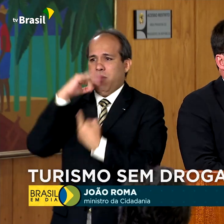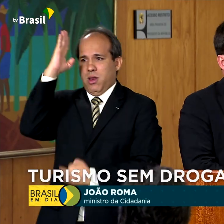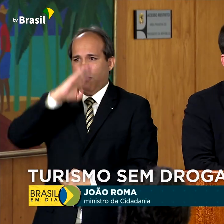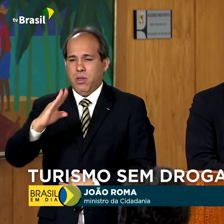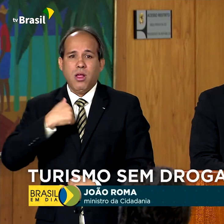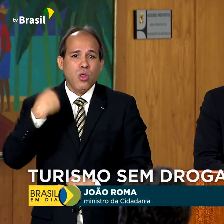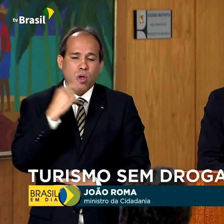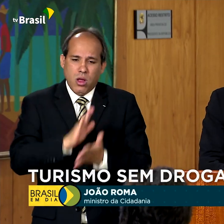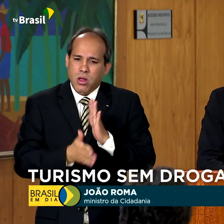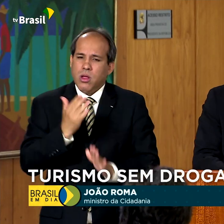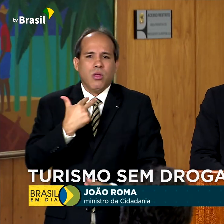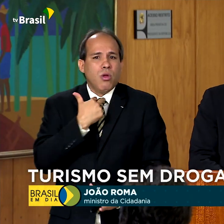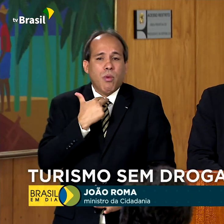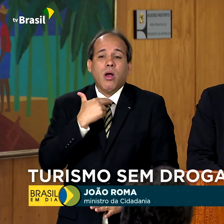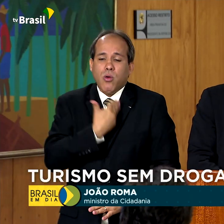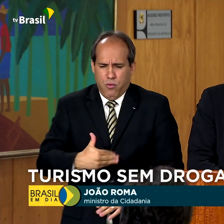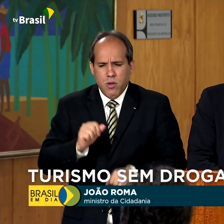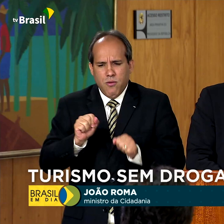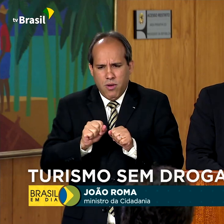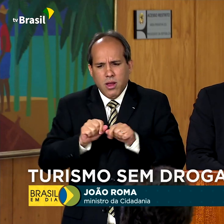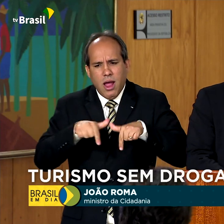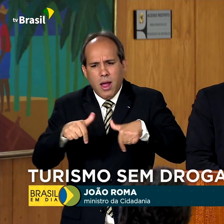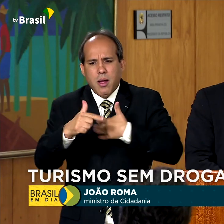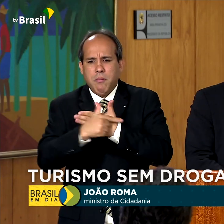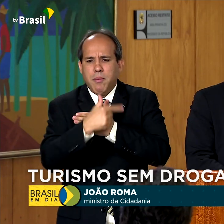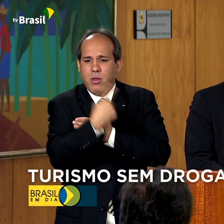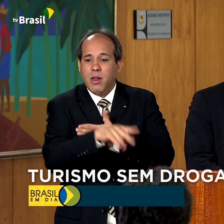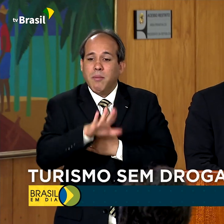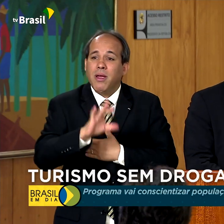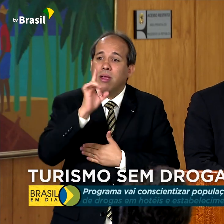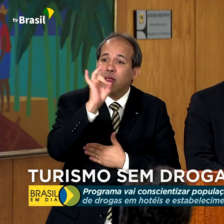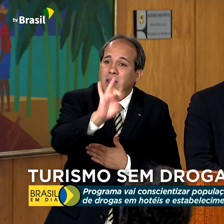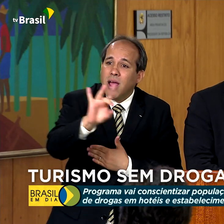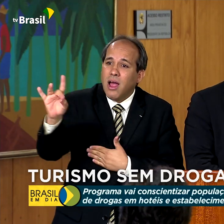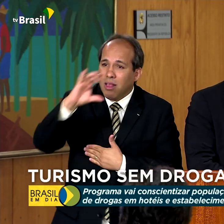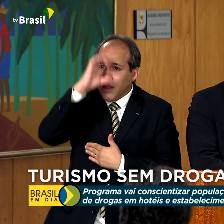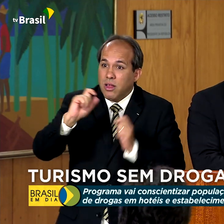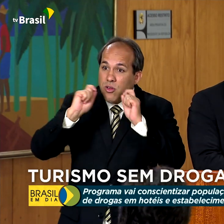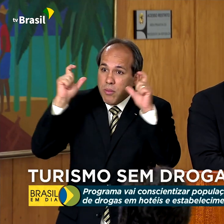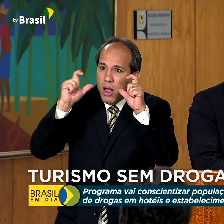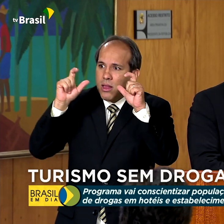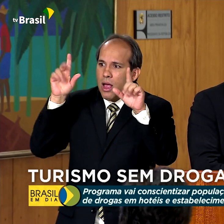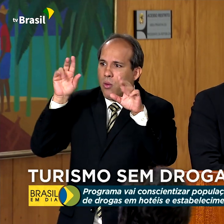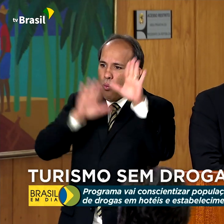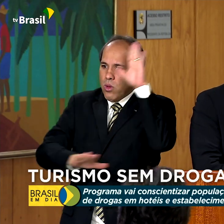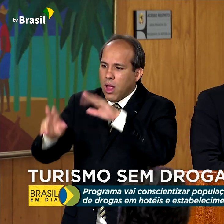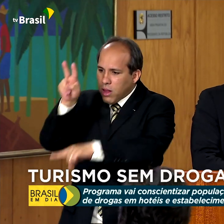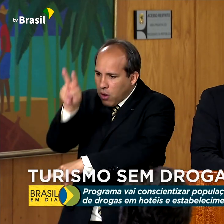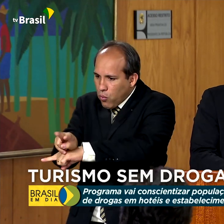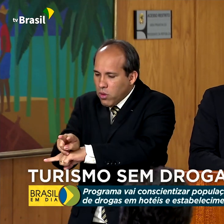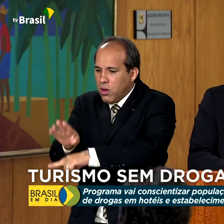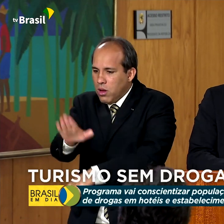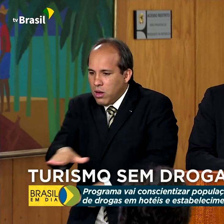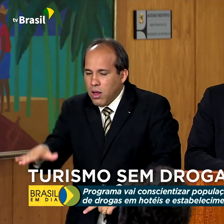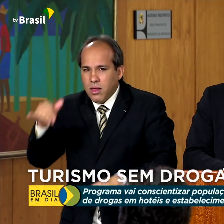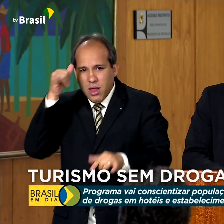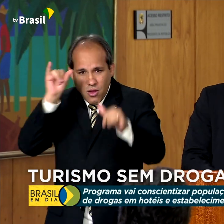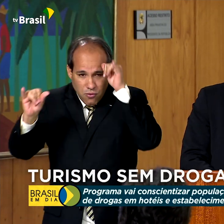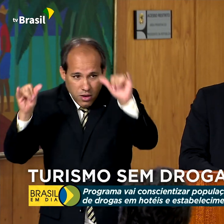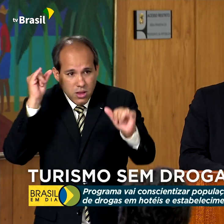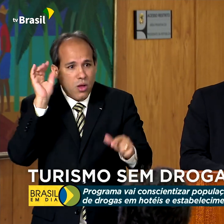parte, mas é fundamental que cada cidadão desperte para a consciência, para a atenção, para cuidar das nossas crianças, para cuidar dos nossos